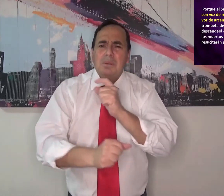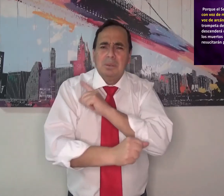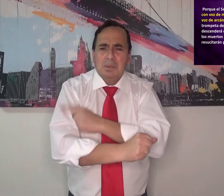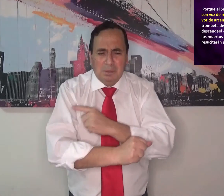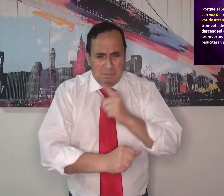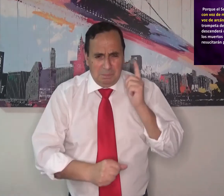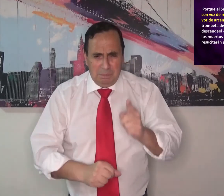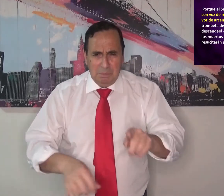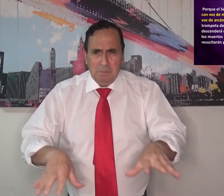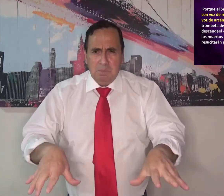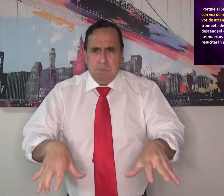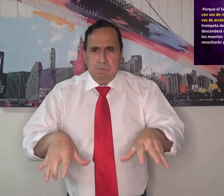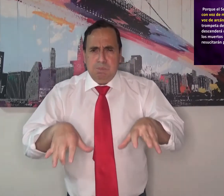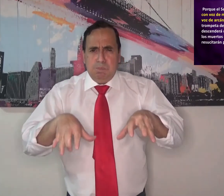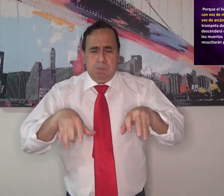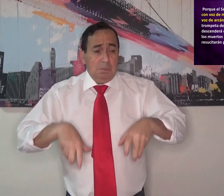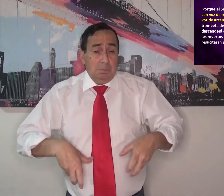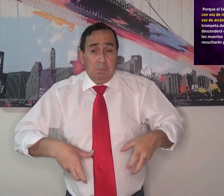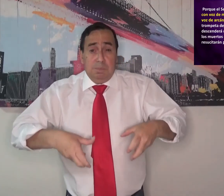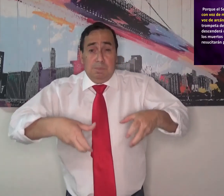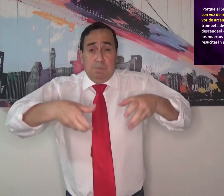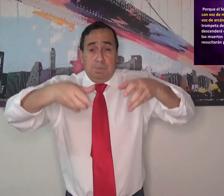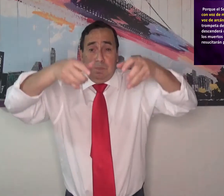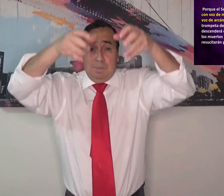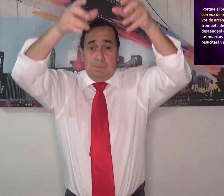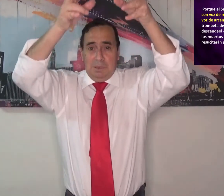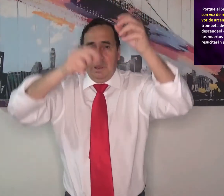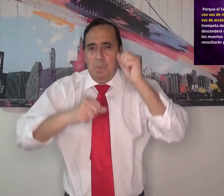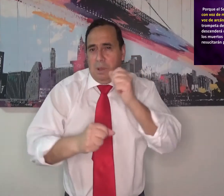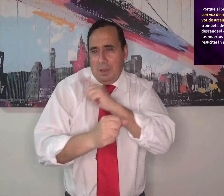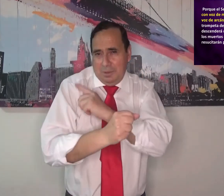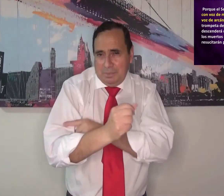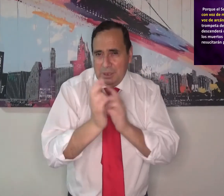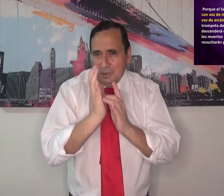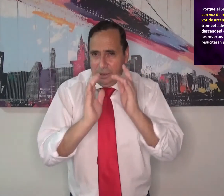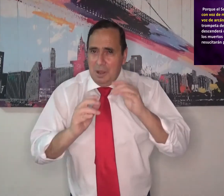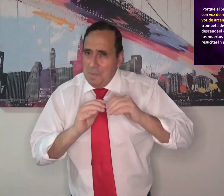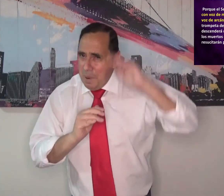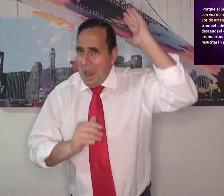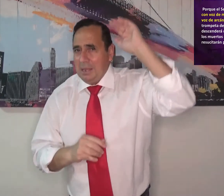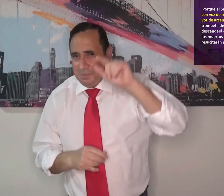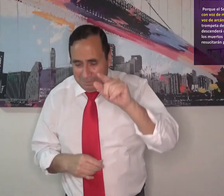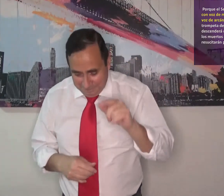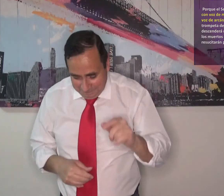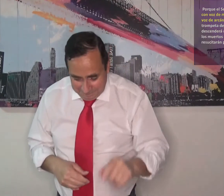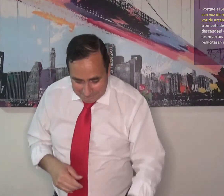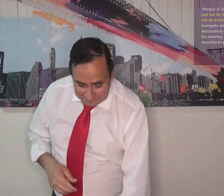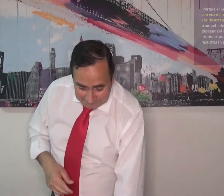Jesús con su poder nos va a elevar, nos va a levantar del